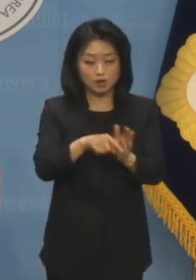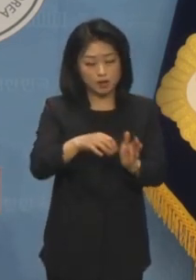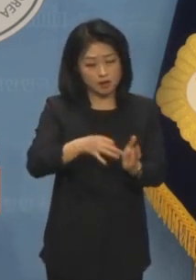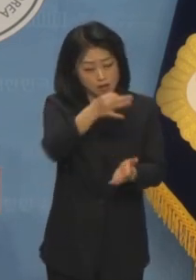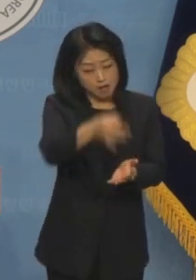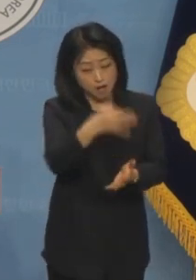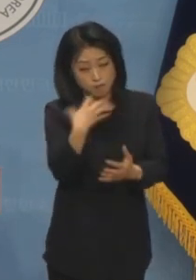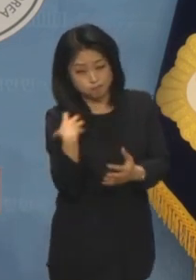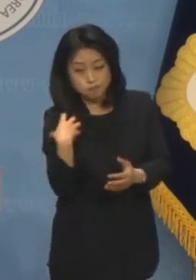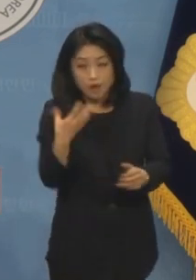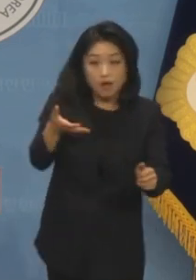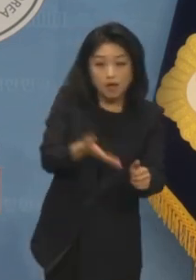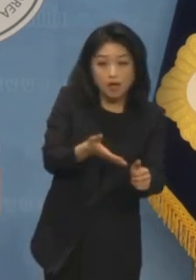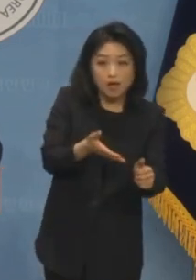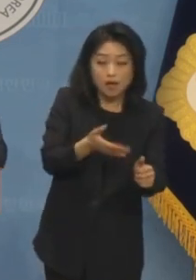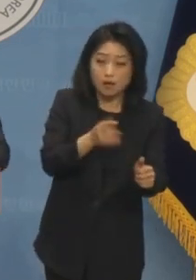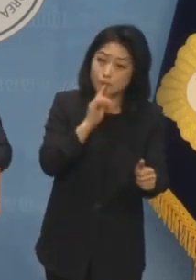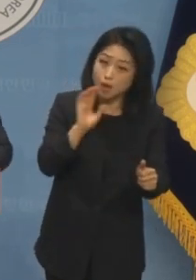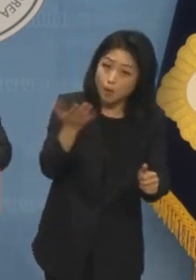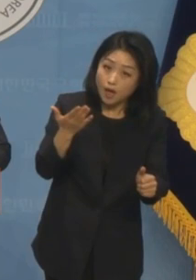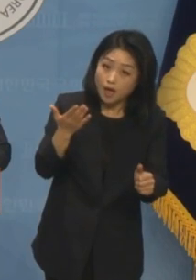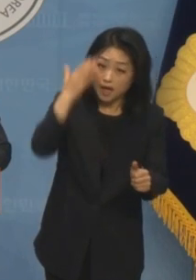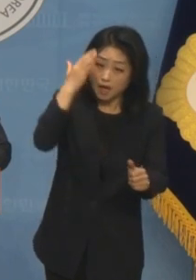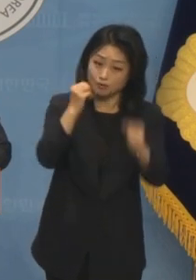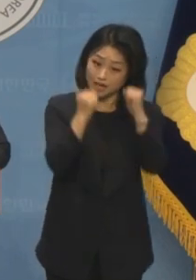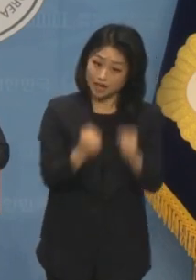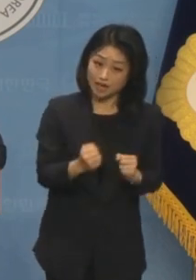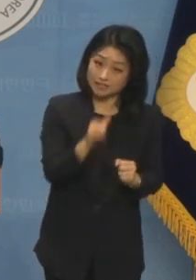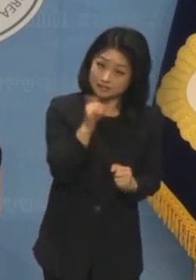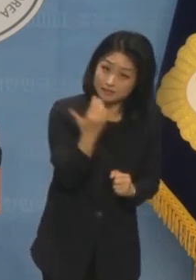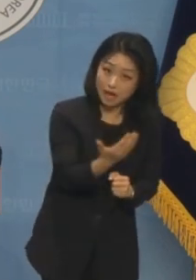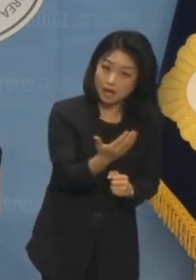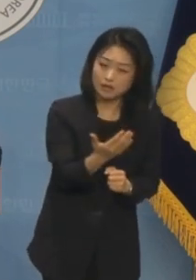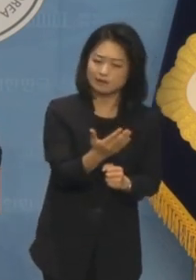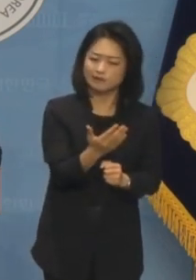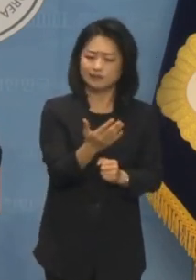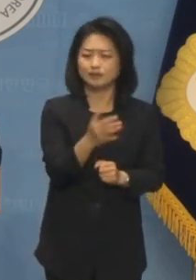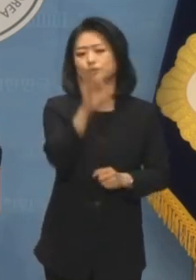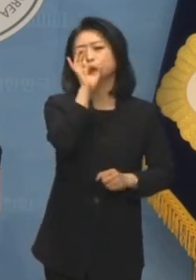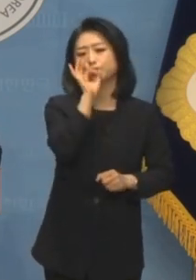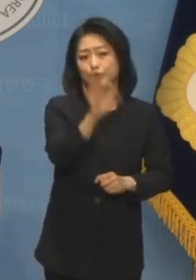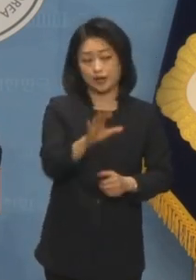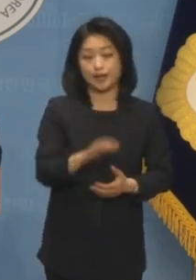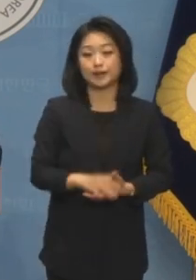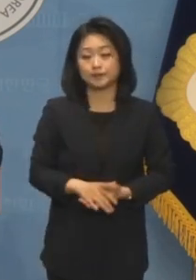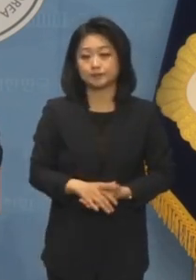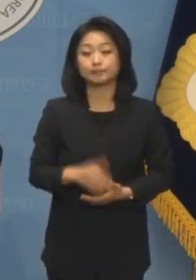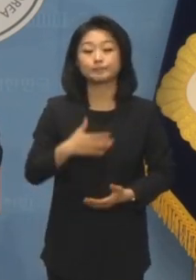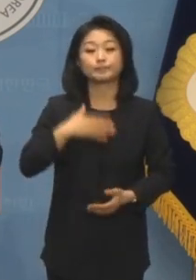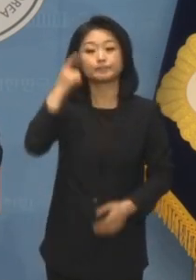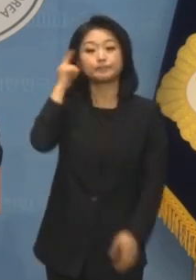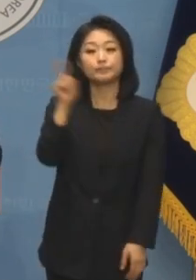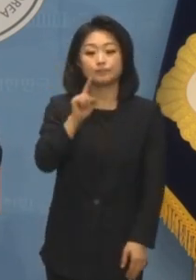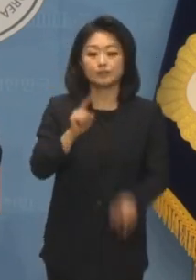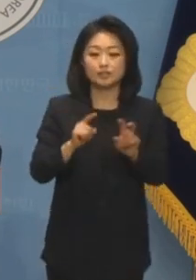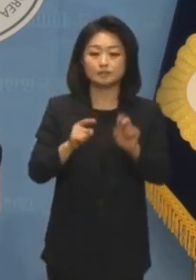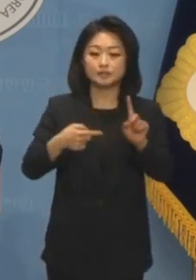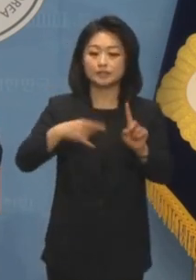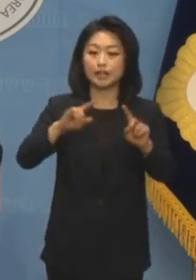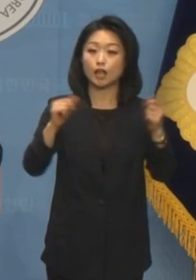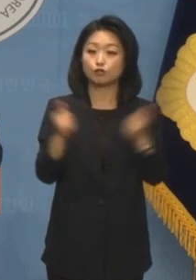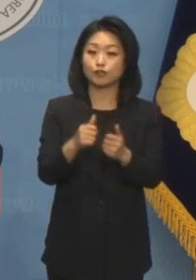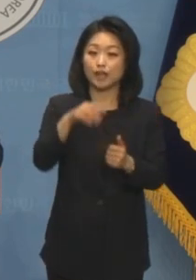미래세대가 이 실체를 모르고 속아줄 것이라 생각하는 것은 오산입니다. 그래서 저는 21대 국회가